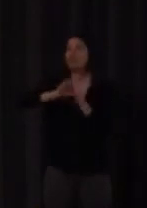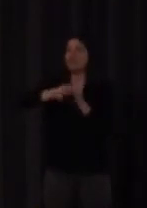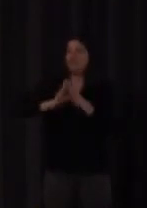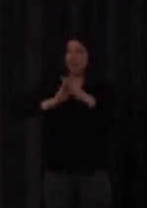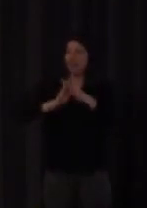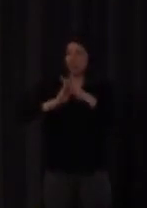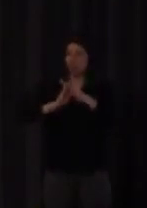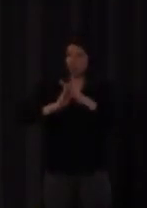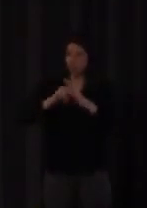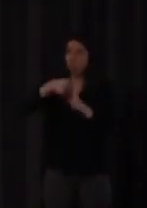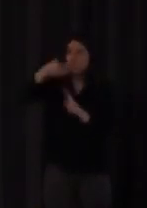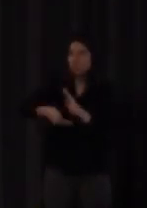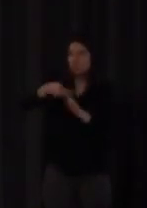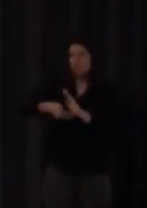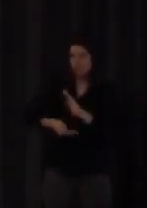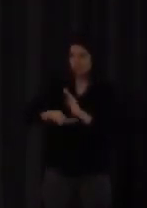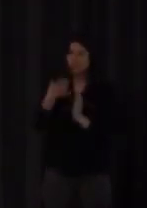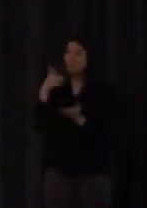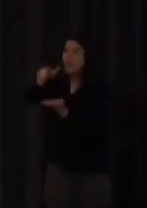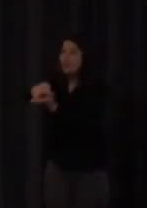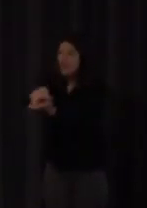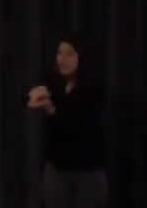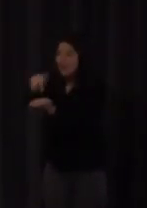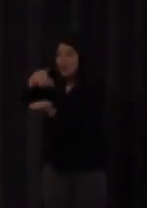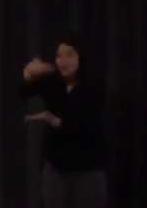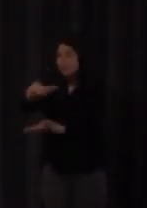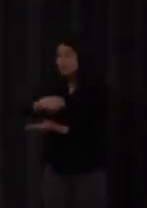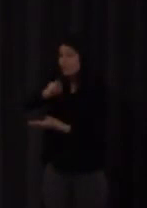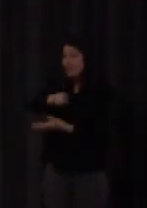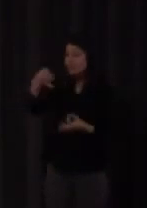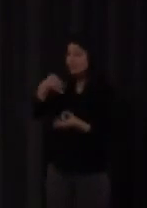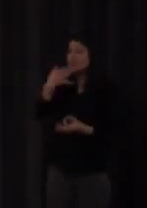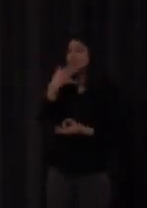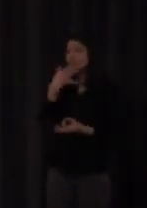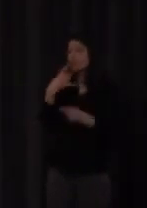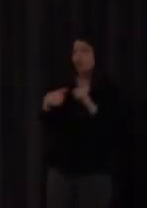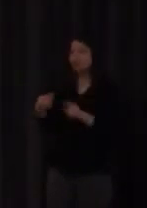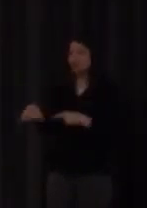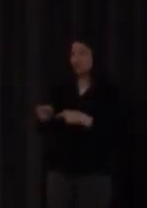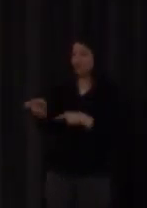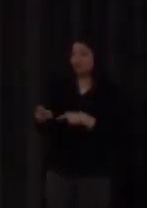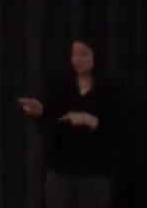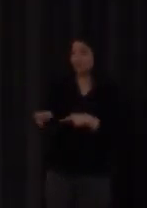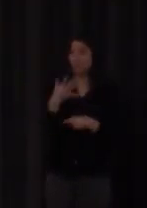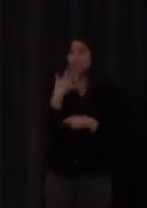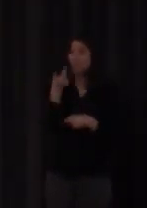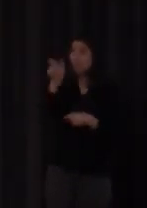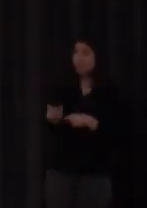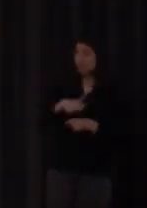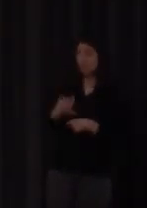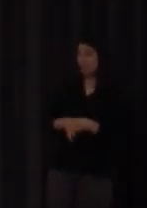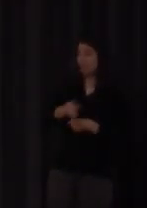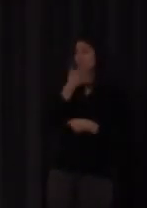recurrente efectivamente una persona vuelvo al signo que poníamos antes de ejemplo puede signar hombre aquí